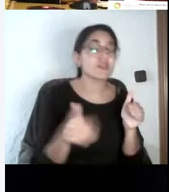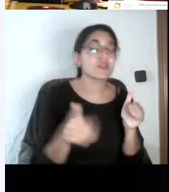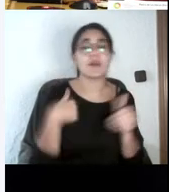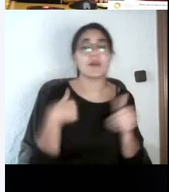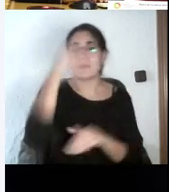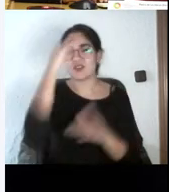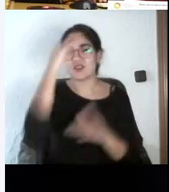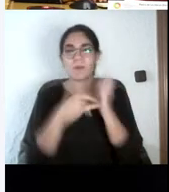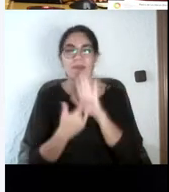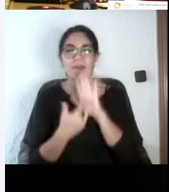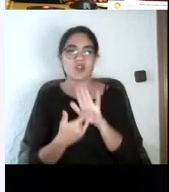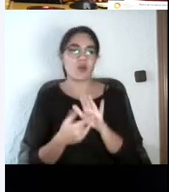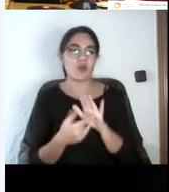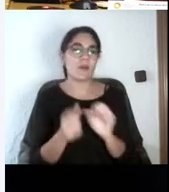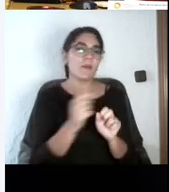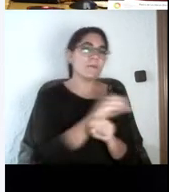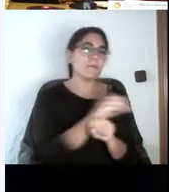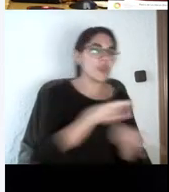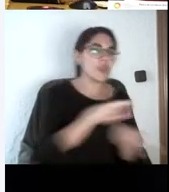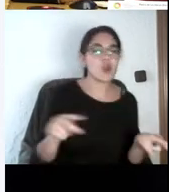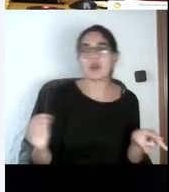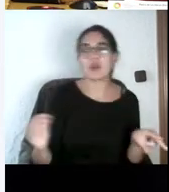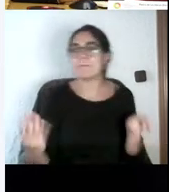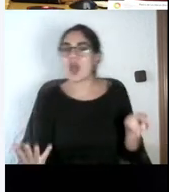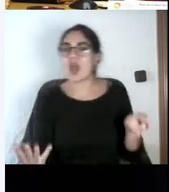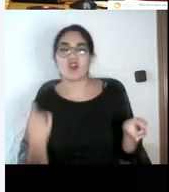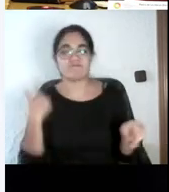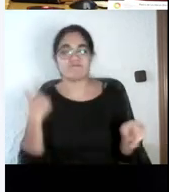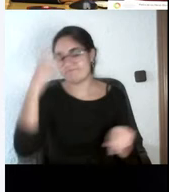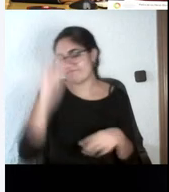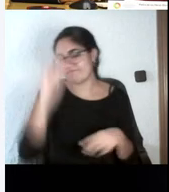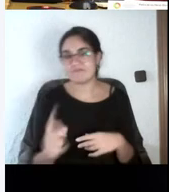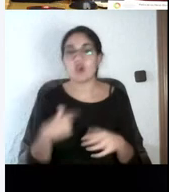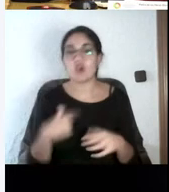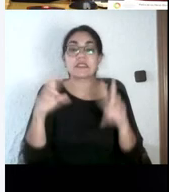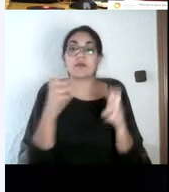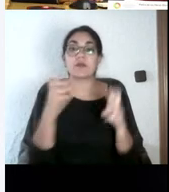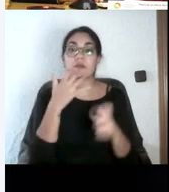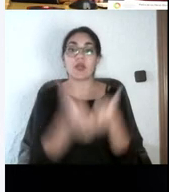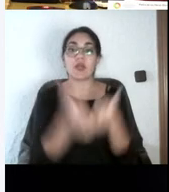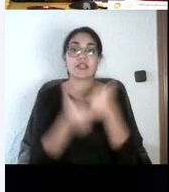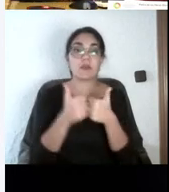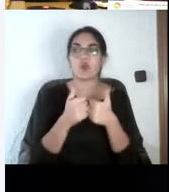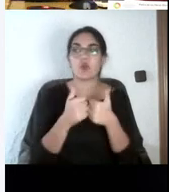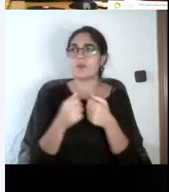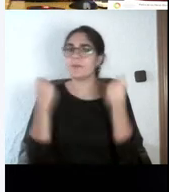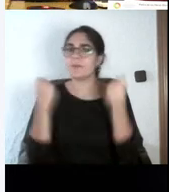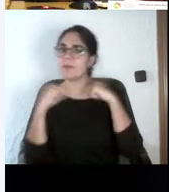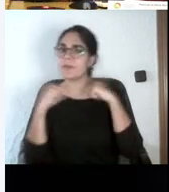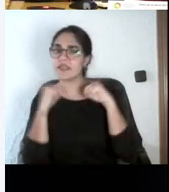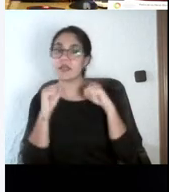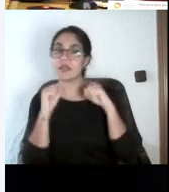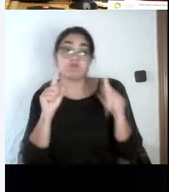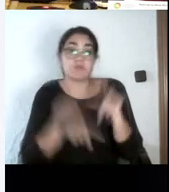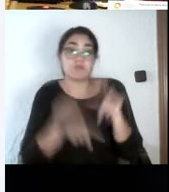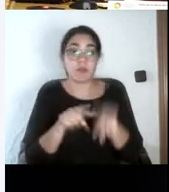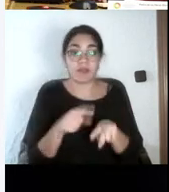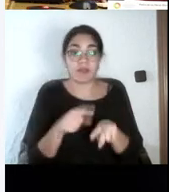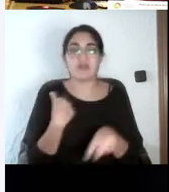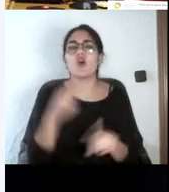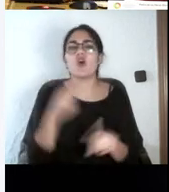y métodos peores, por ejemplo, los exámenes no, mejor evaluación de prácticas. Según qué es lo que queramos ver, si queremos ver